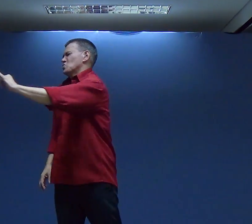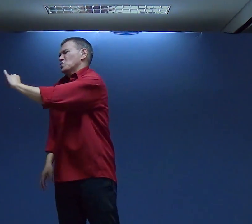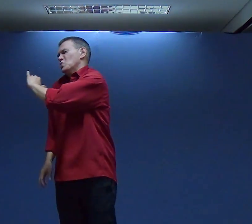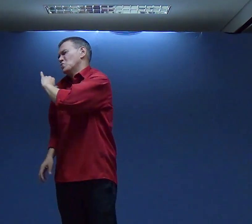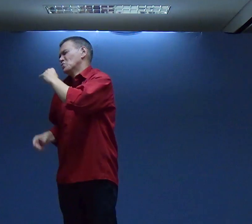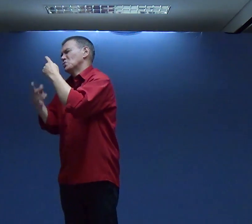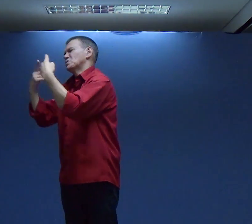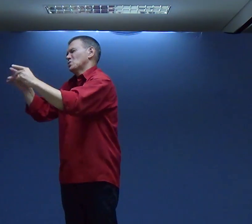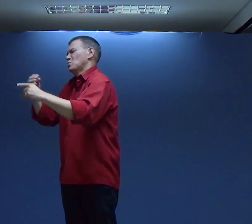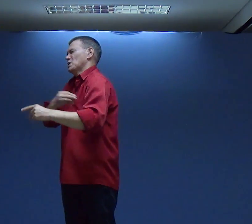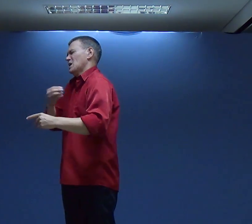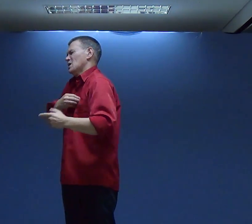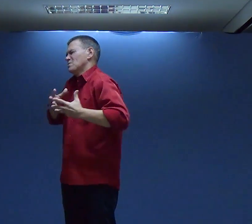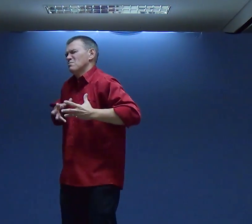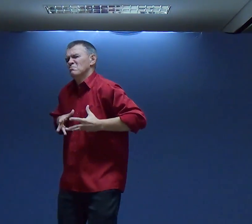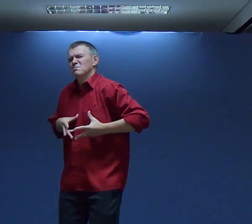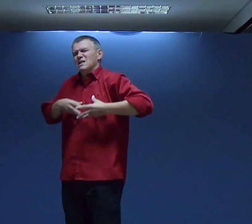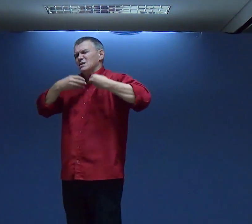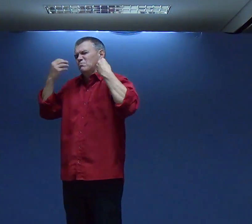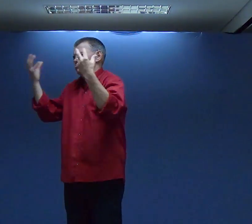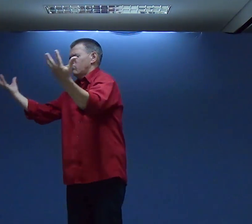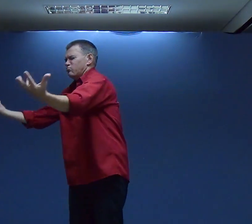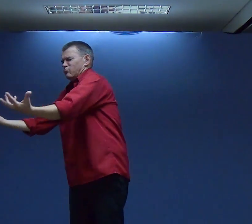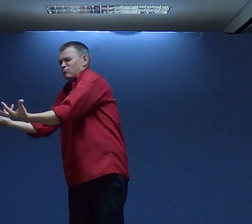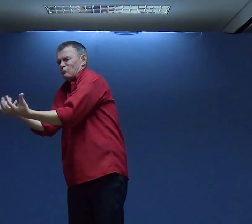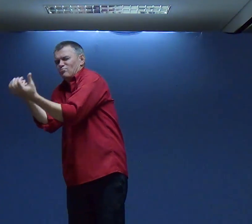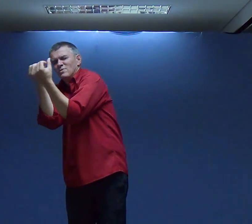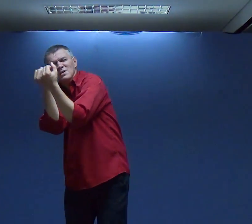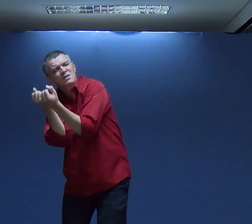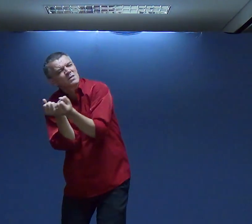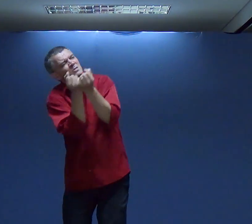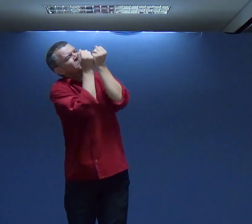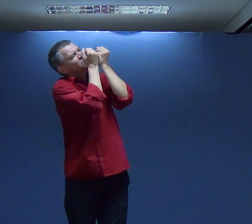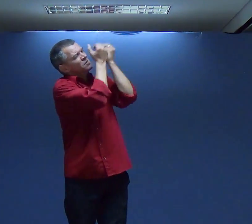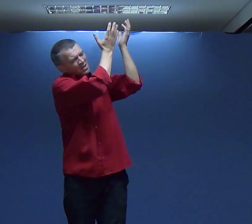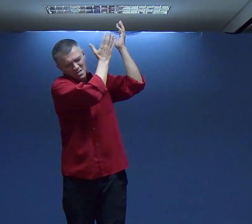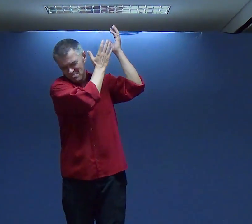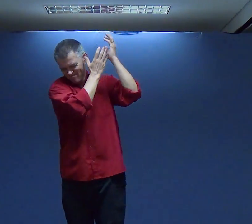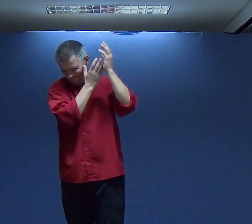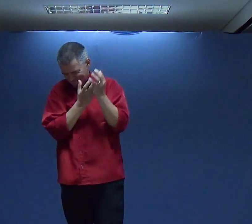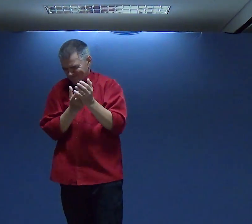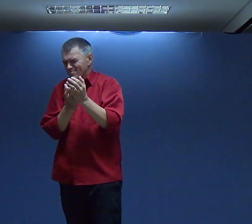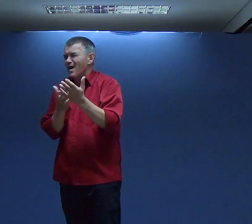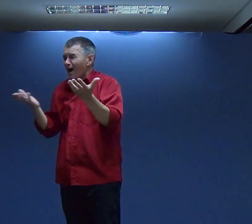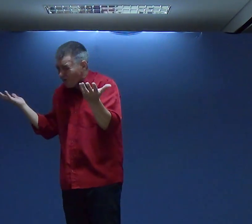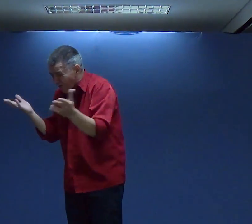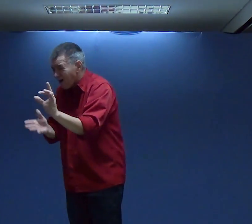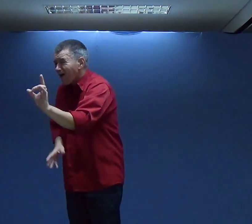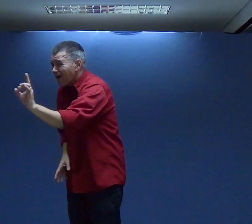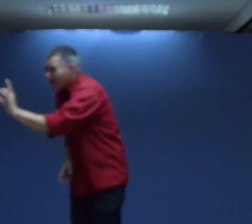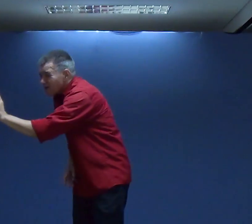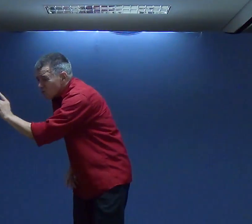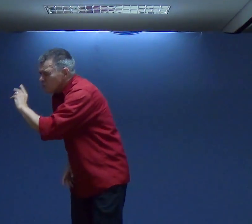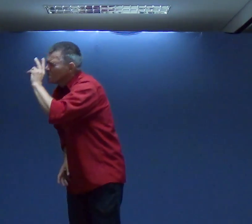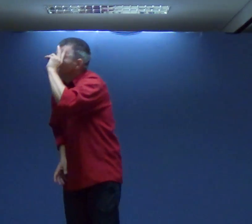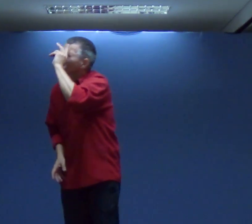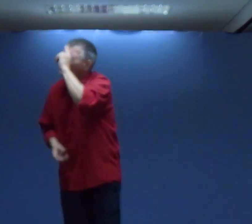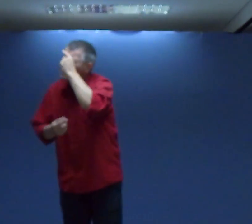Venha Com Seu Perdão Sobre A Vida De Cada Um Que Está Aqui Limpe O Do Pecado E Que Cada